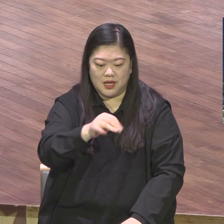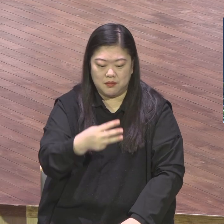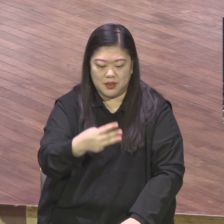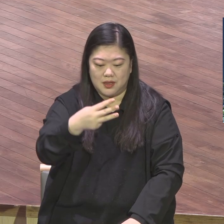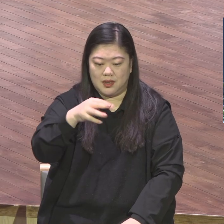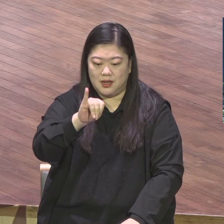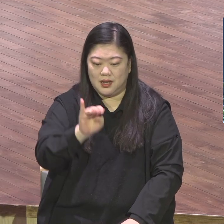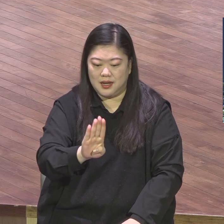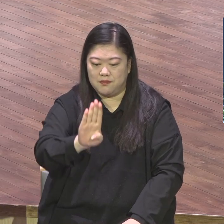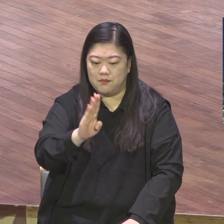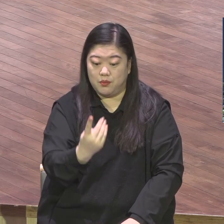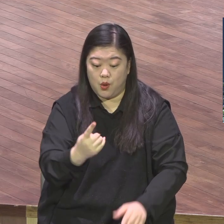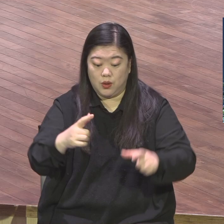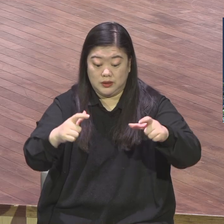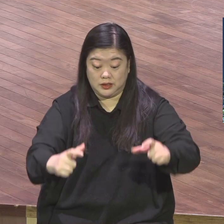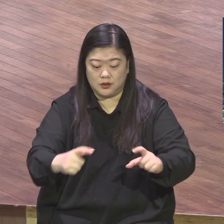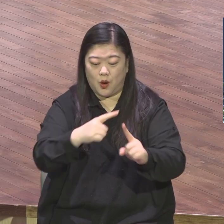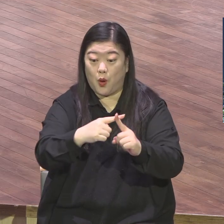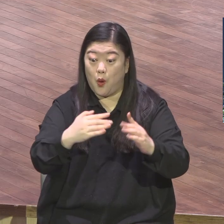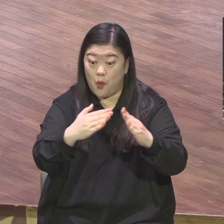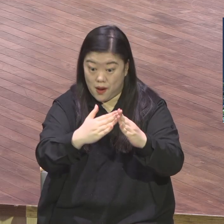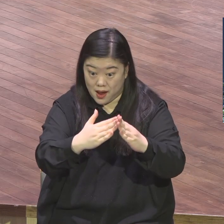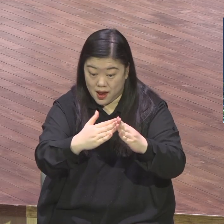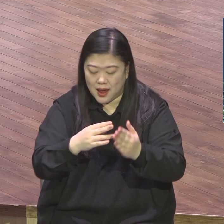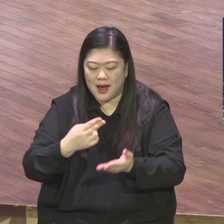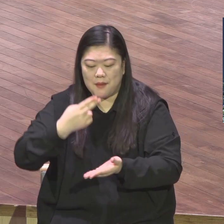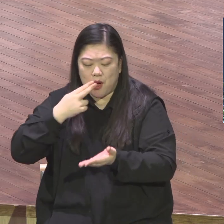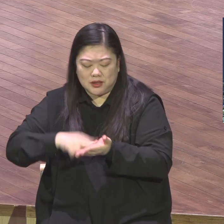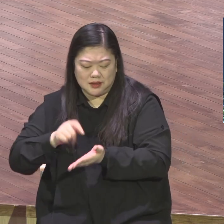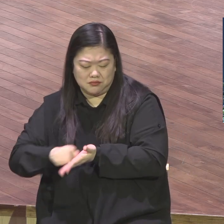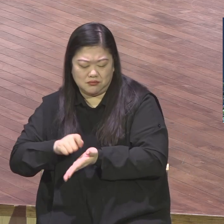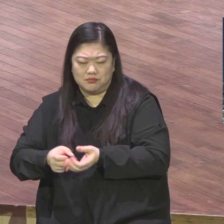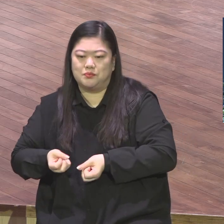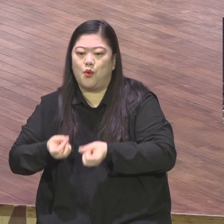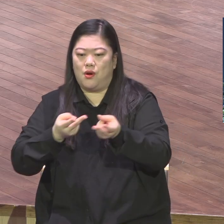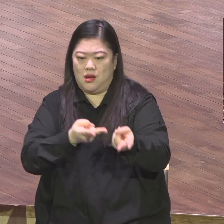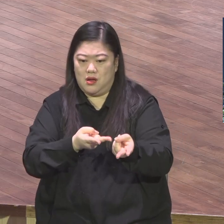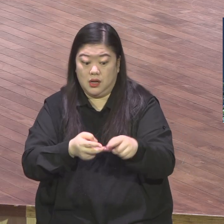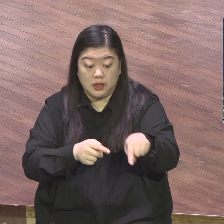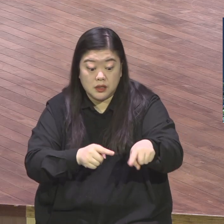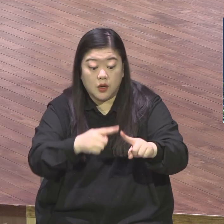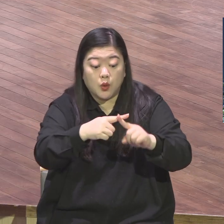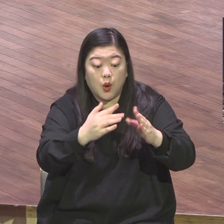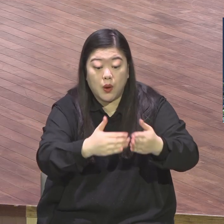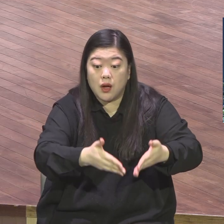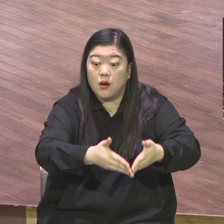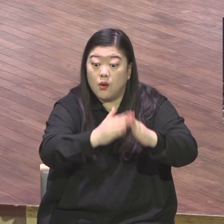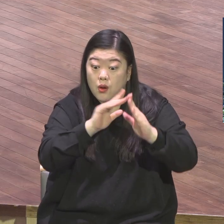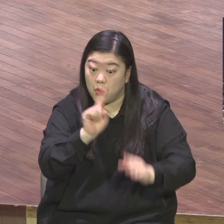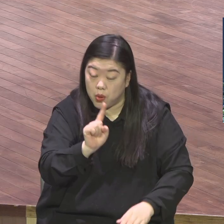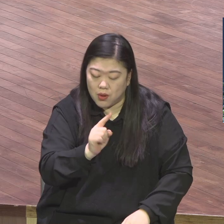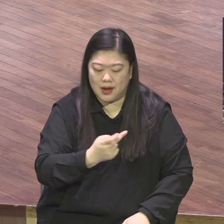편지인데 빌리포 교회가 설립된 배경이 어떻게 되느냐 4등 16장에 나와요.